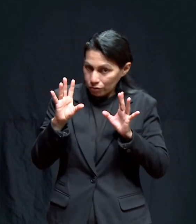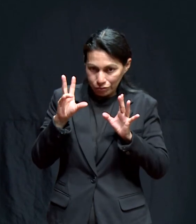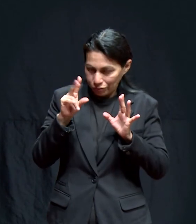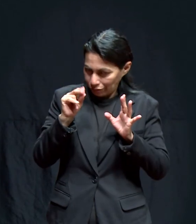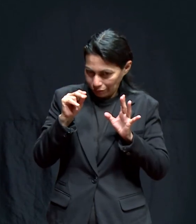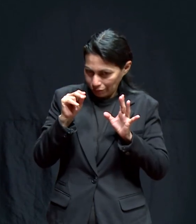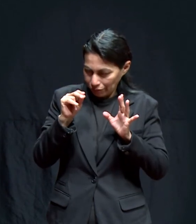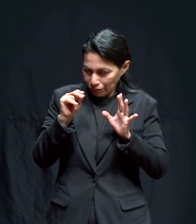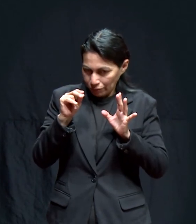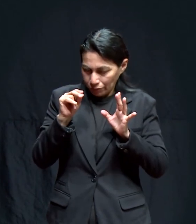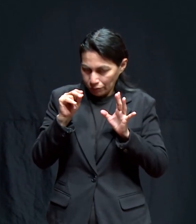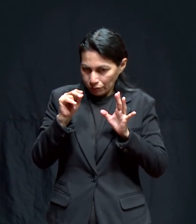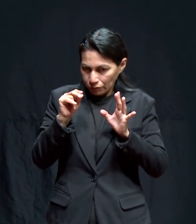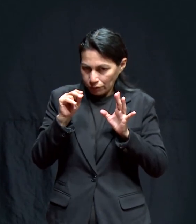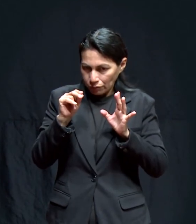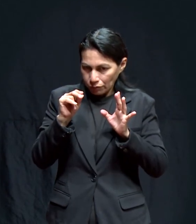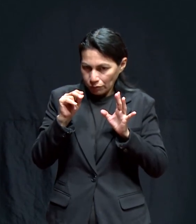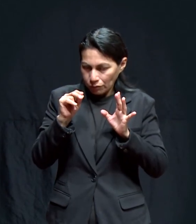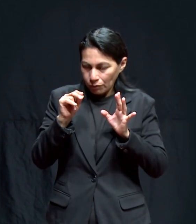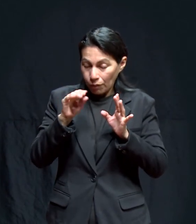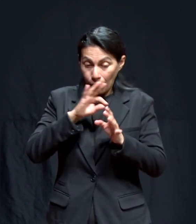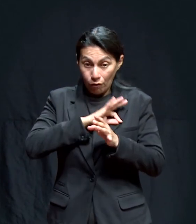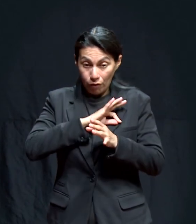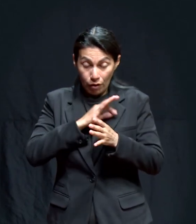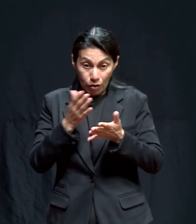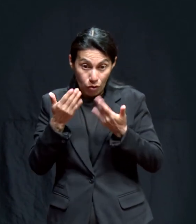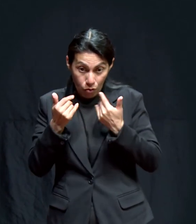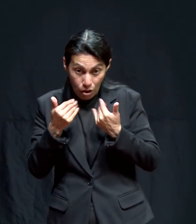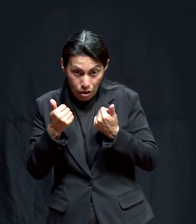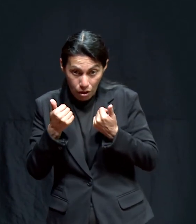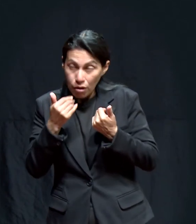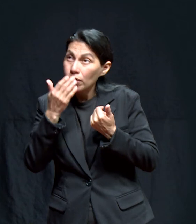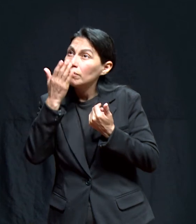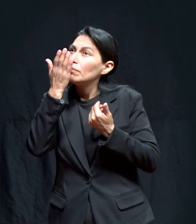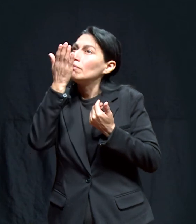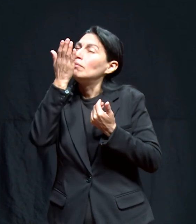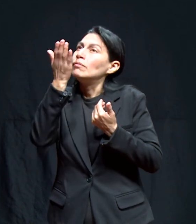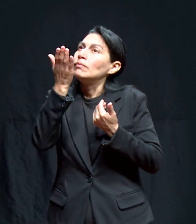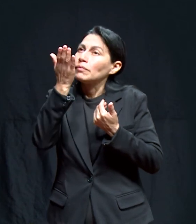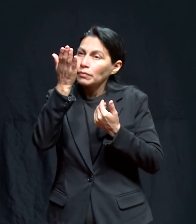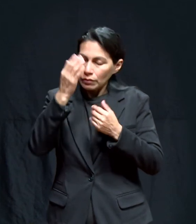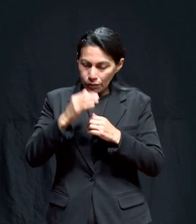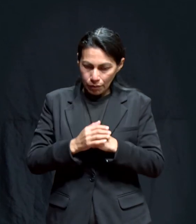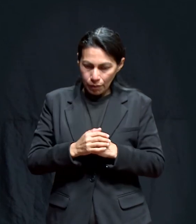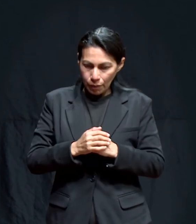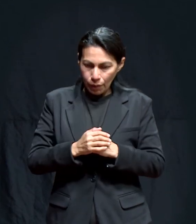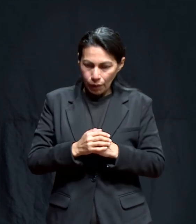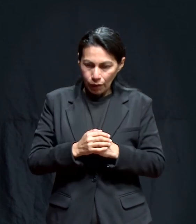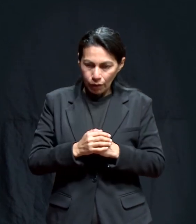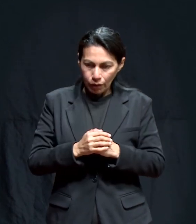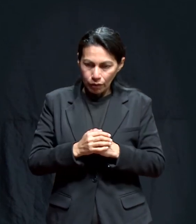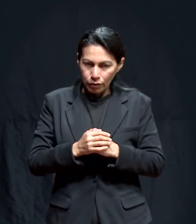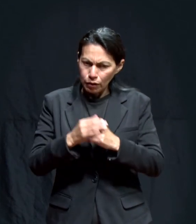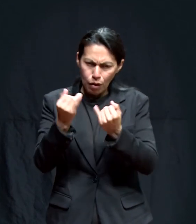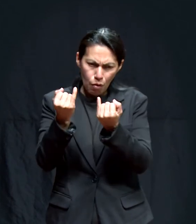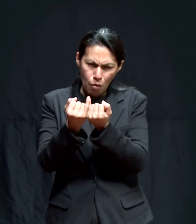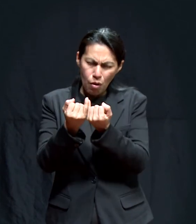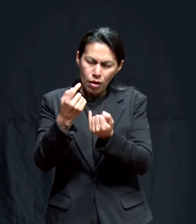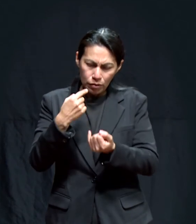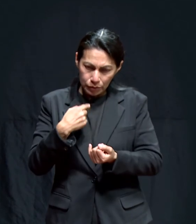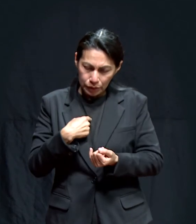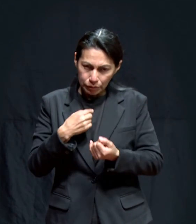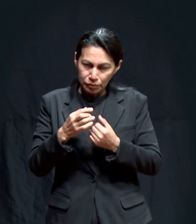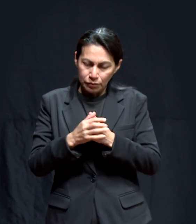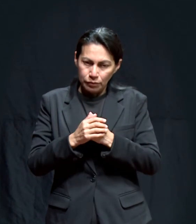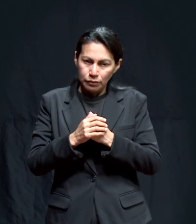No es casualidad. Es por fe. Y si no tenemos fe, hijo, hay que pedírselo. Amén. Y es lo mismo